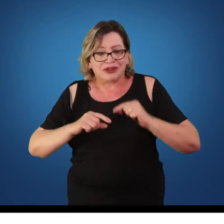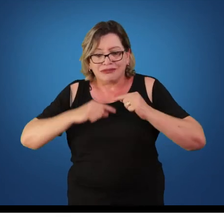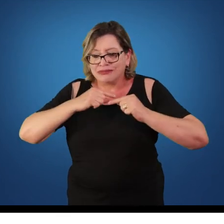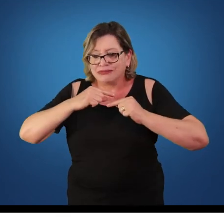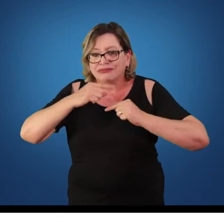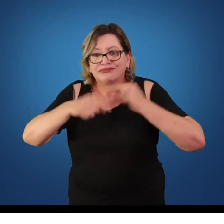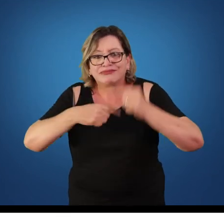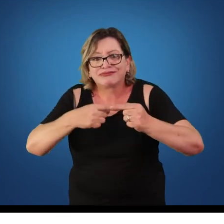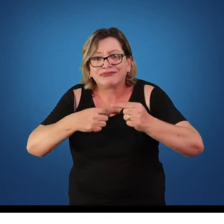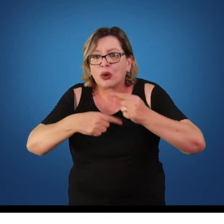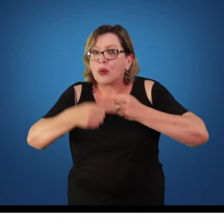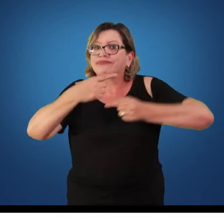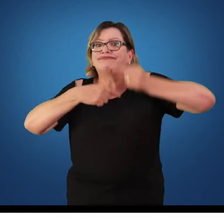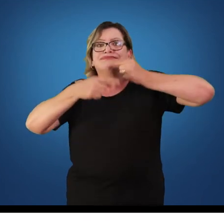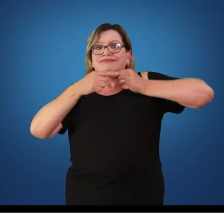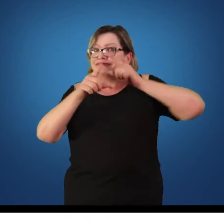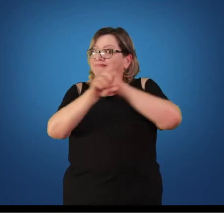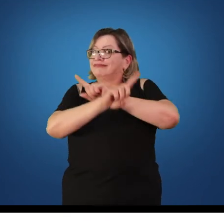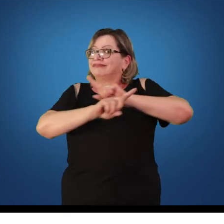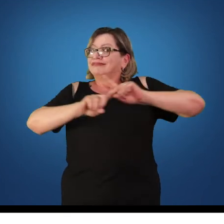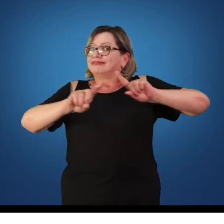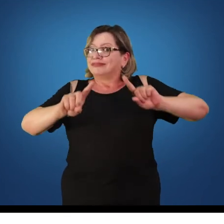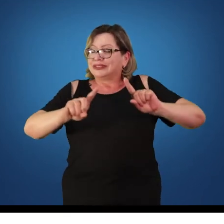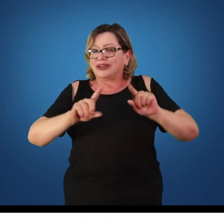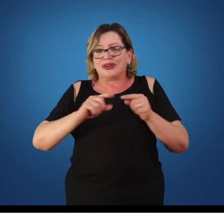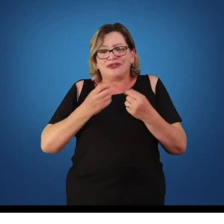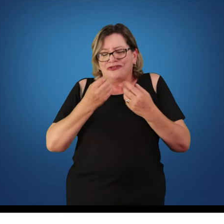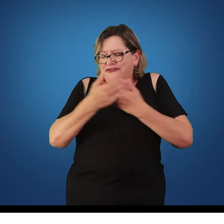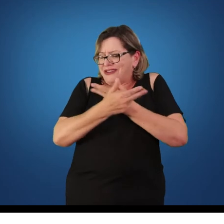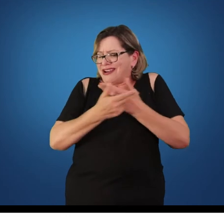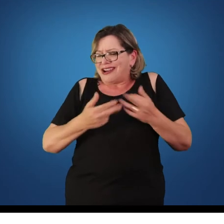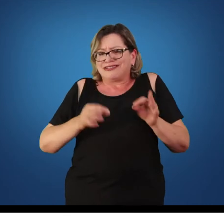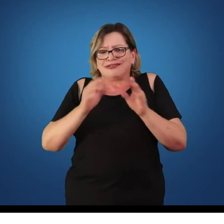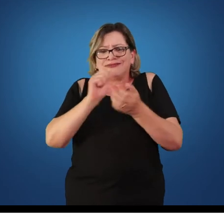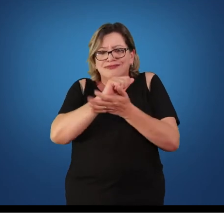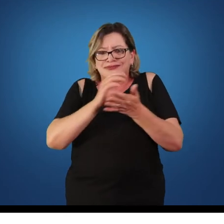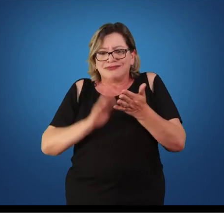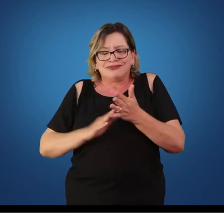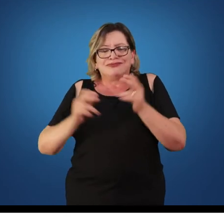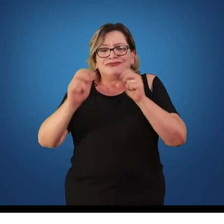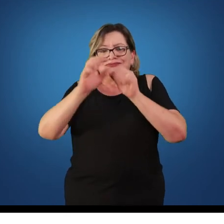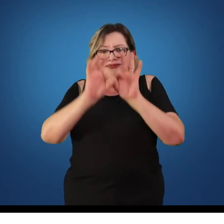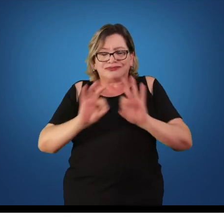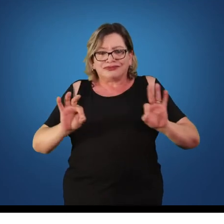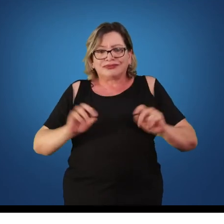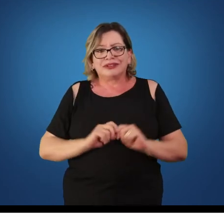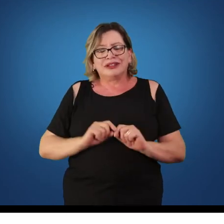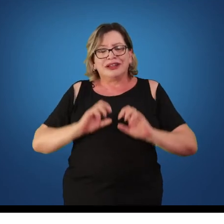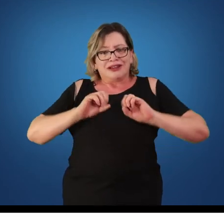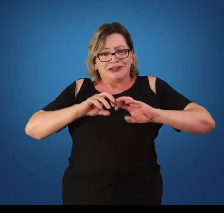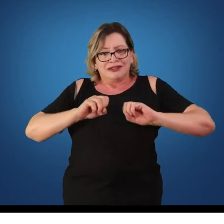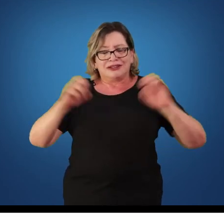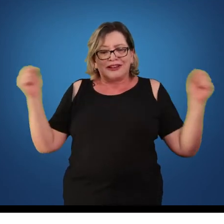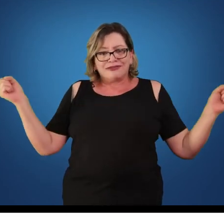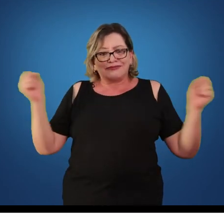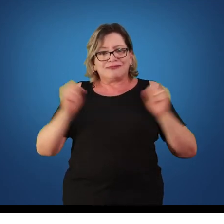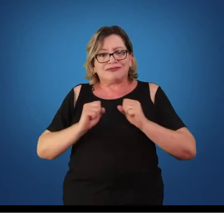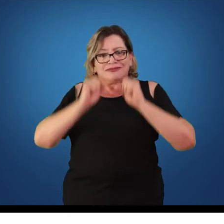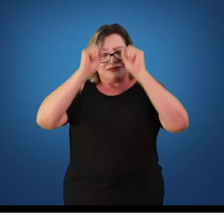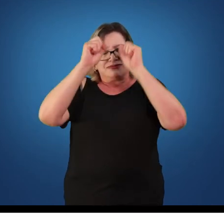para frente, rolamento para trás ou a estrelinha em a roda. Dar aula de ginástica na escola é organizar de maneira que os